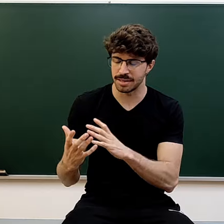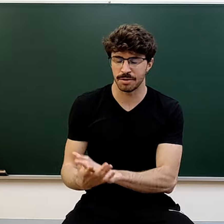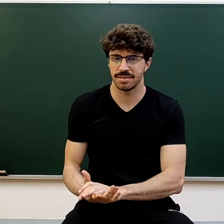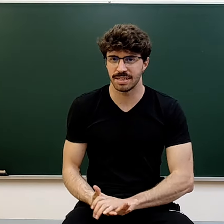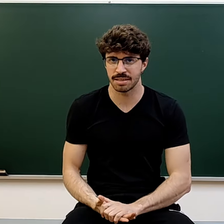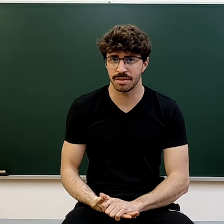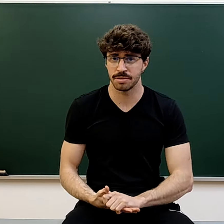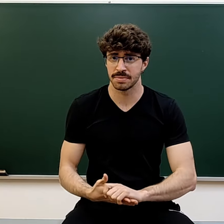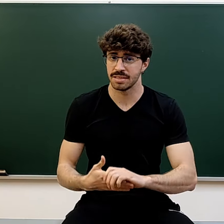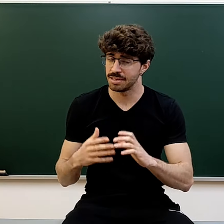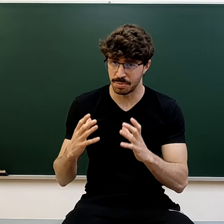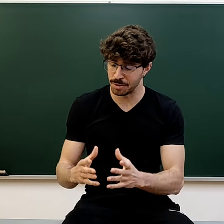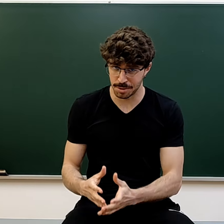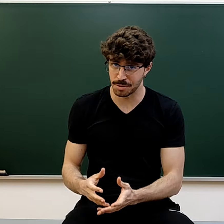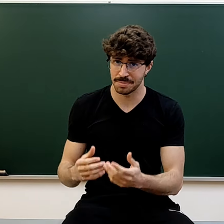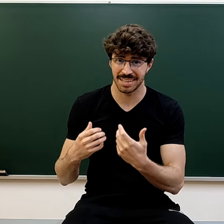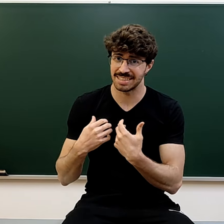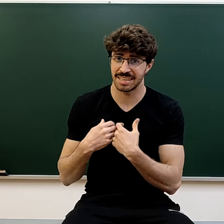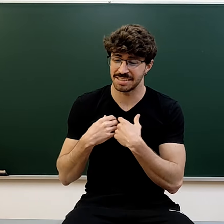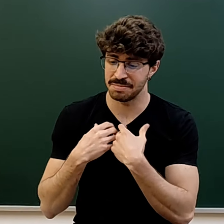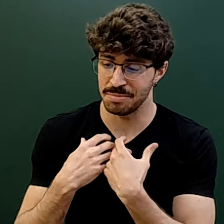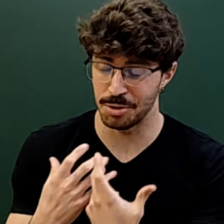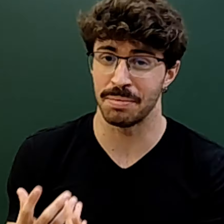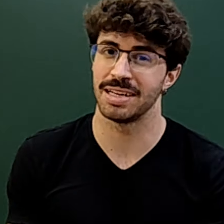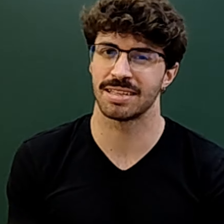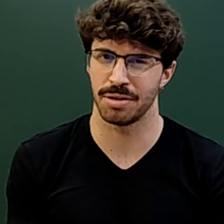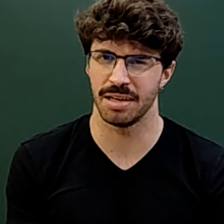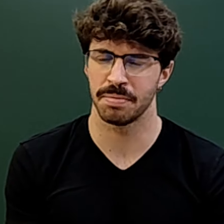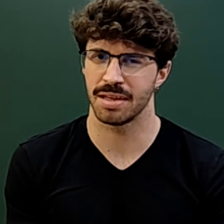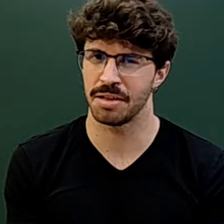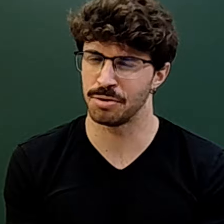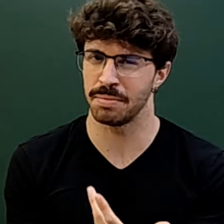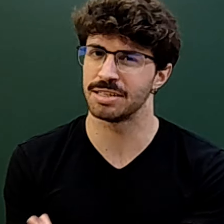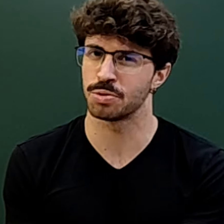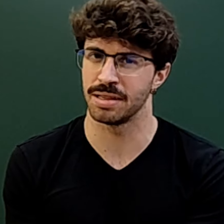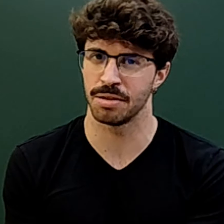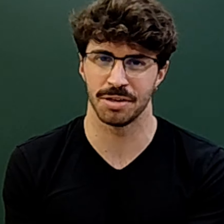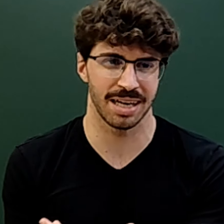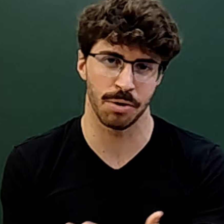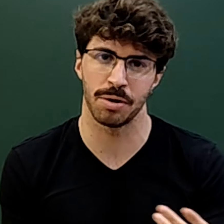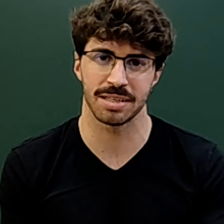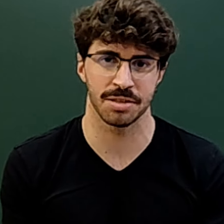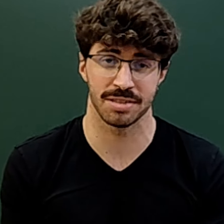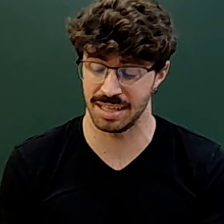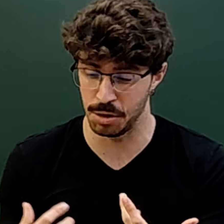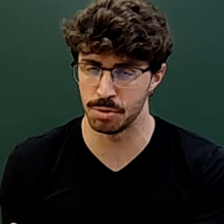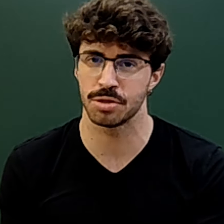lo que te quiero decir en este vídeo, lo primero de todo, es que yo también he estado allí, yo también he suspendido en alguna ocasión, incluso